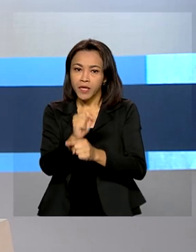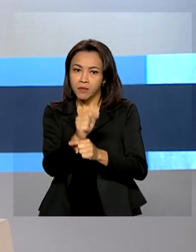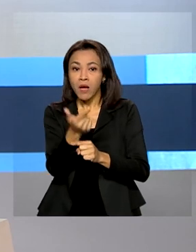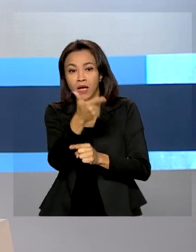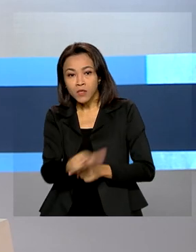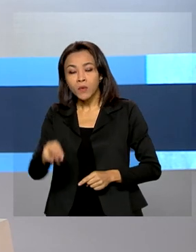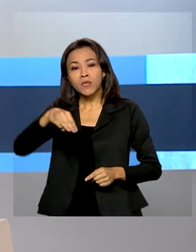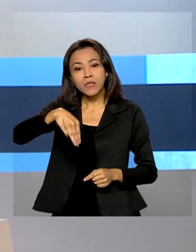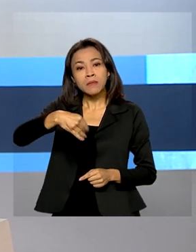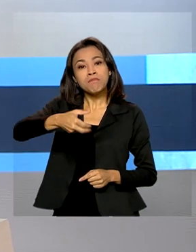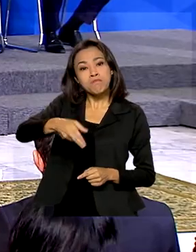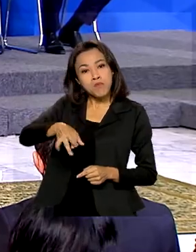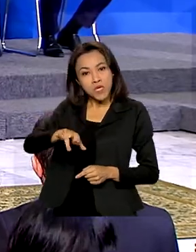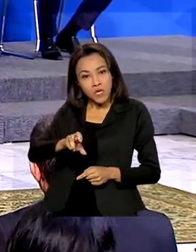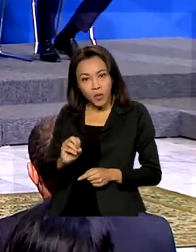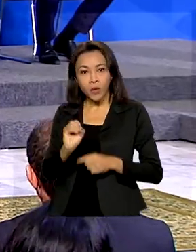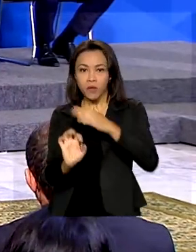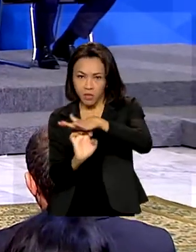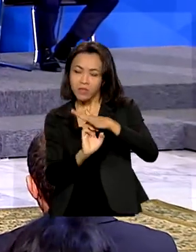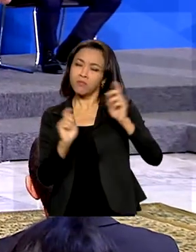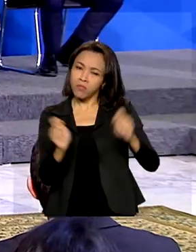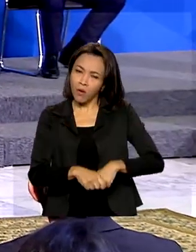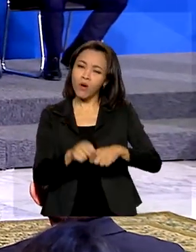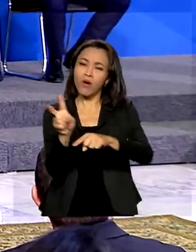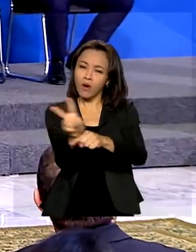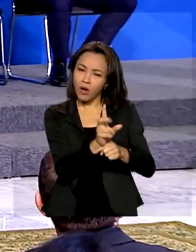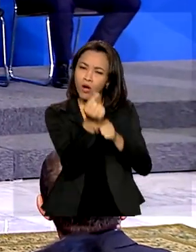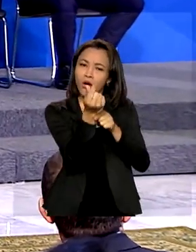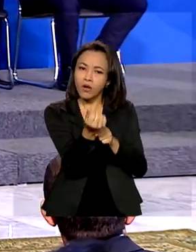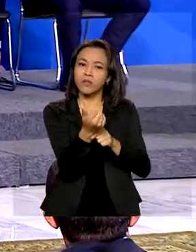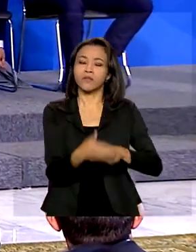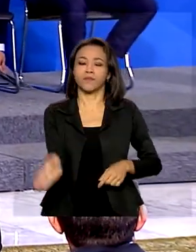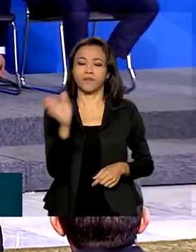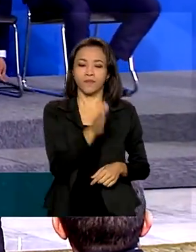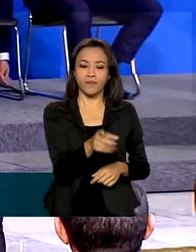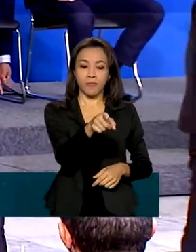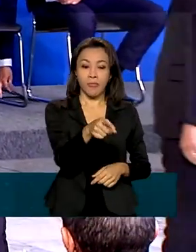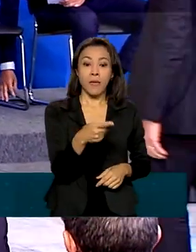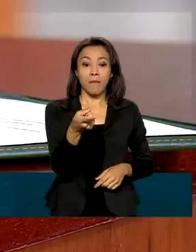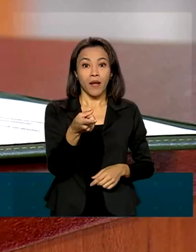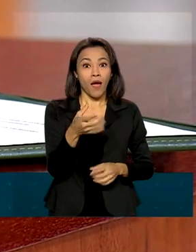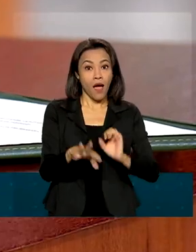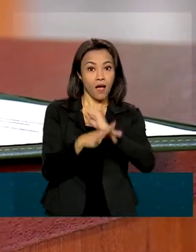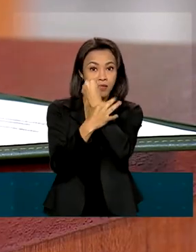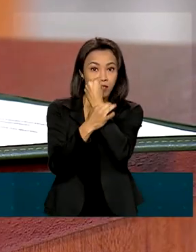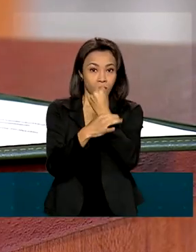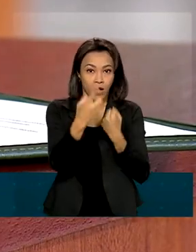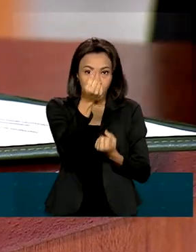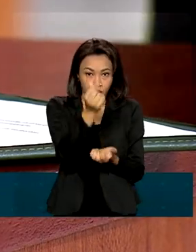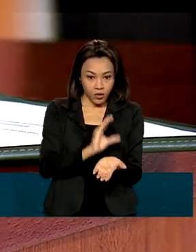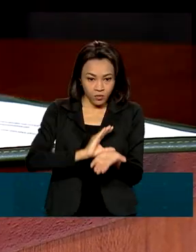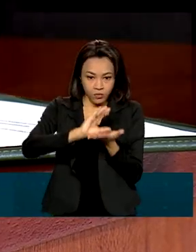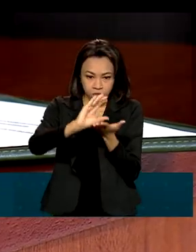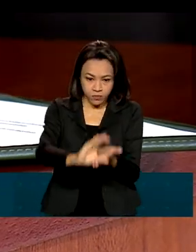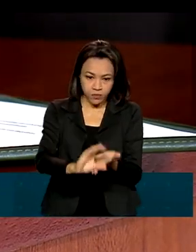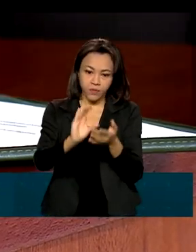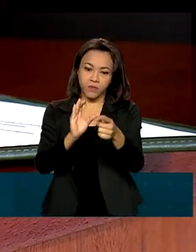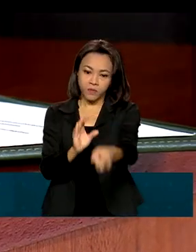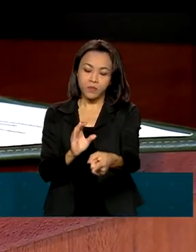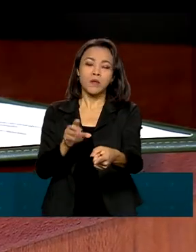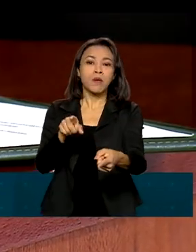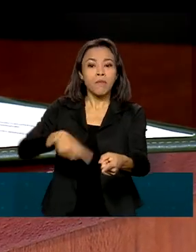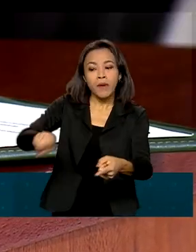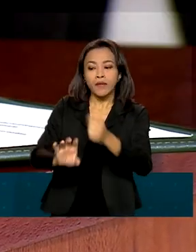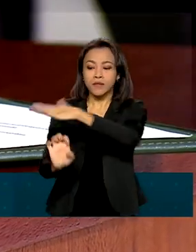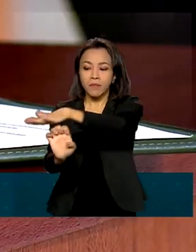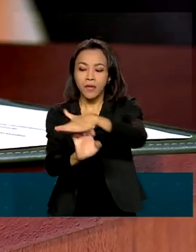poderão fazer empréstimos. Além de garantir recursos para o Programa Nacional de Apoio às Microempresas e Empresas